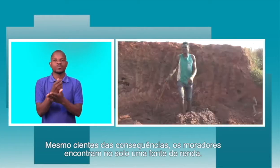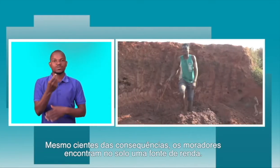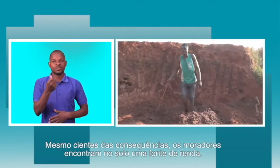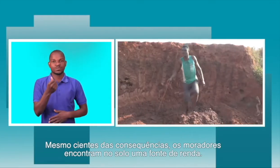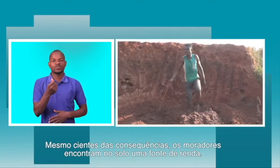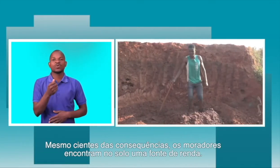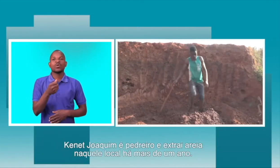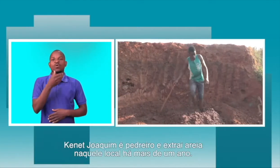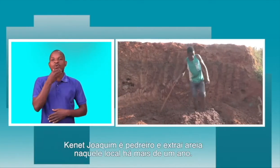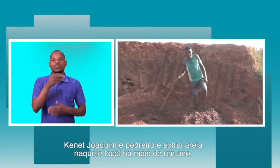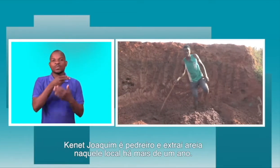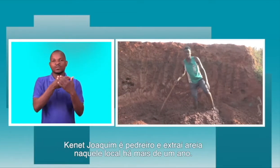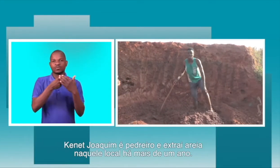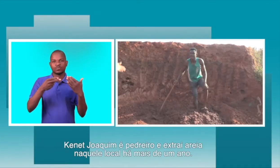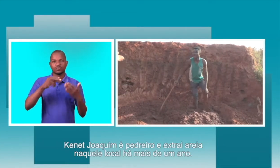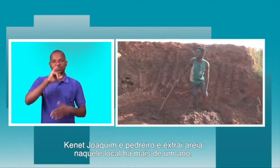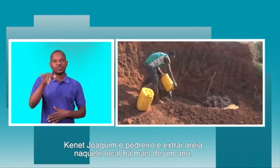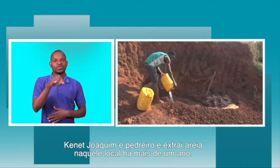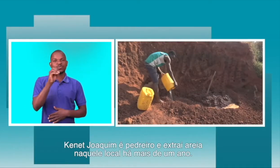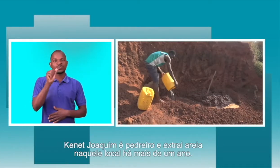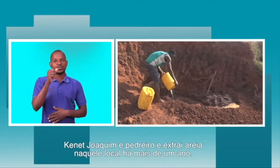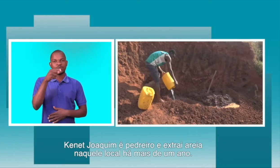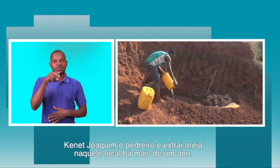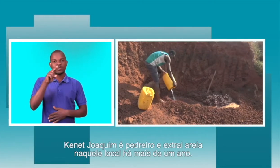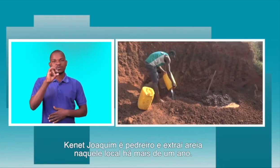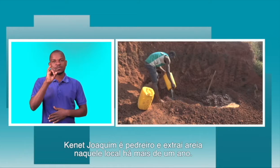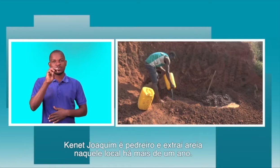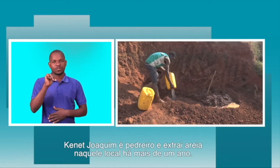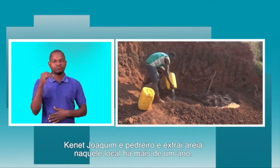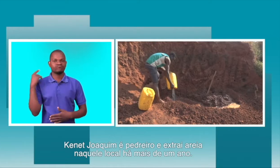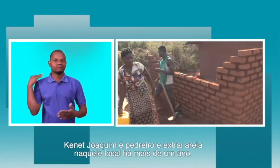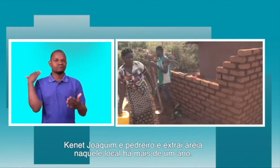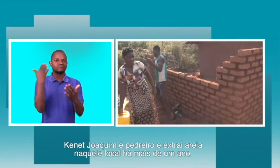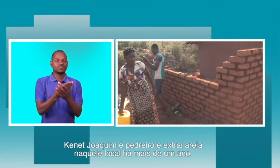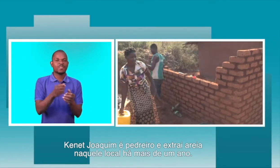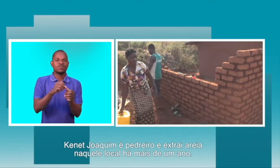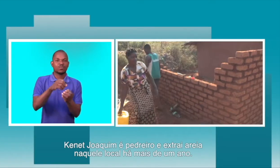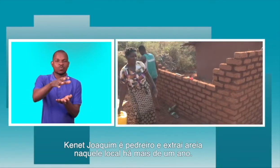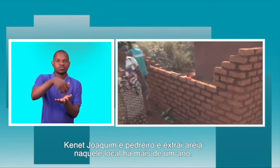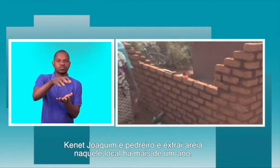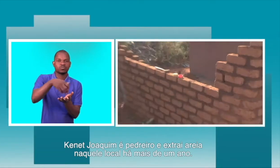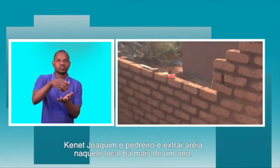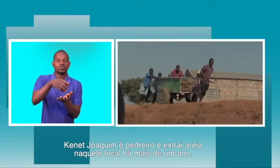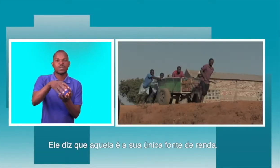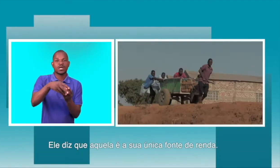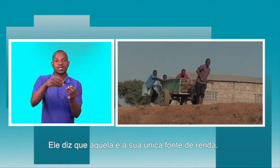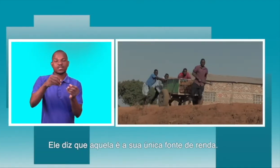renda. Kenneth Joaquim é pedreiro e extraem areia naquele local há mais de um ano. Ele diz que